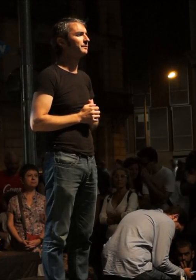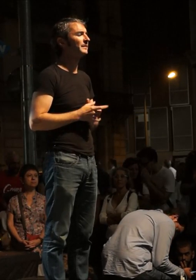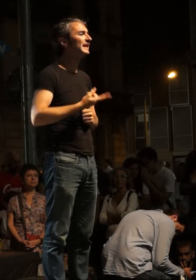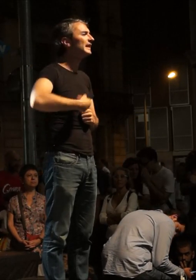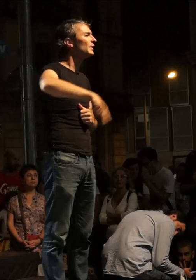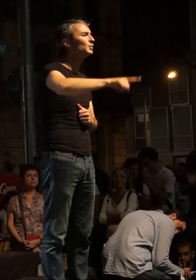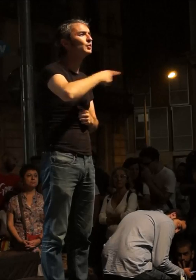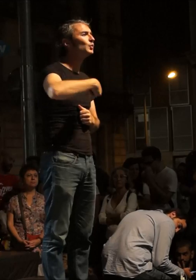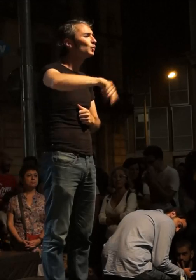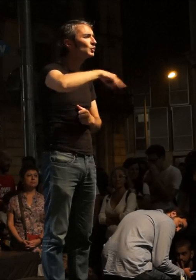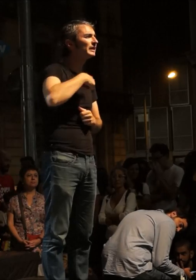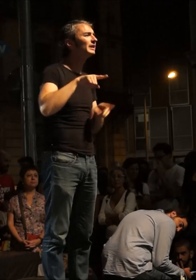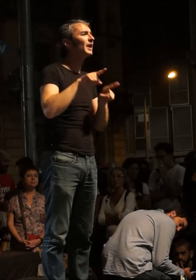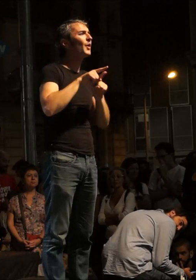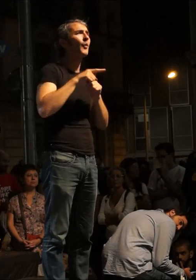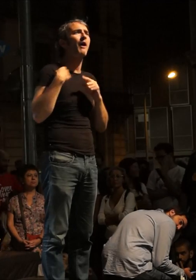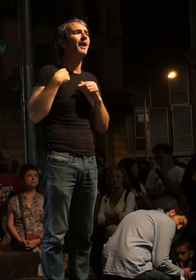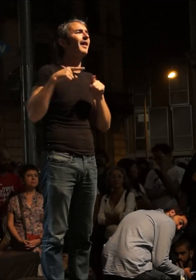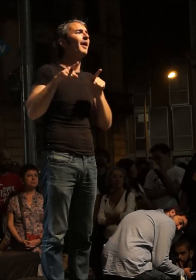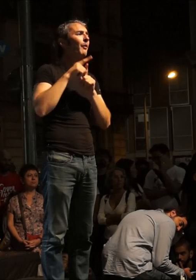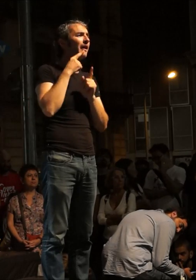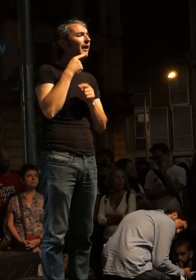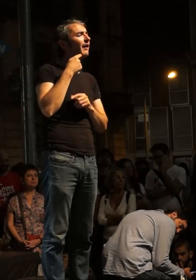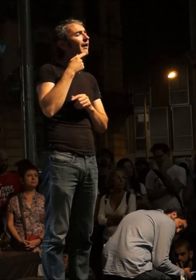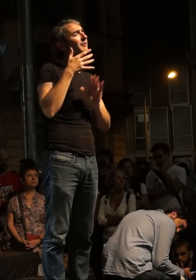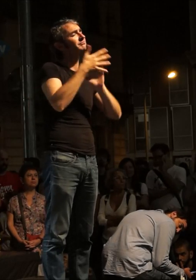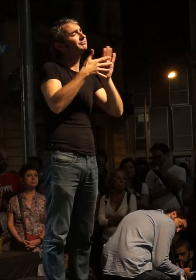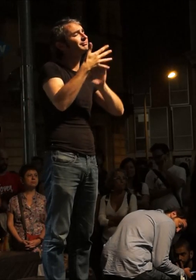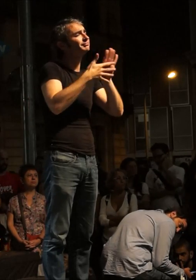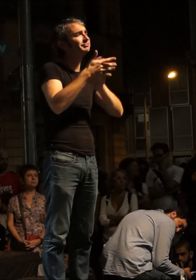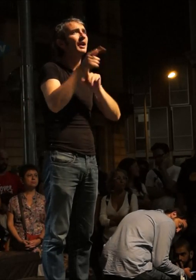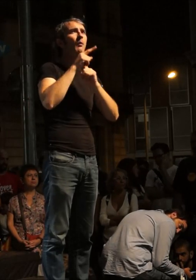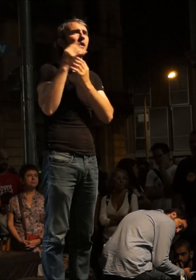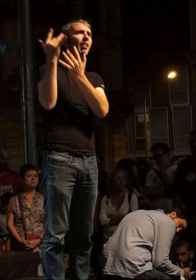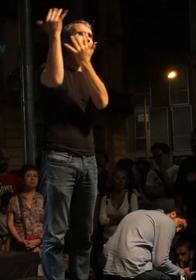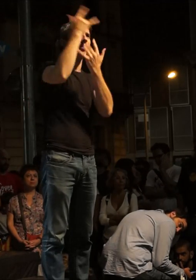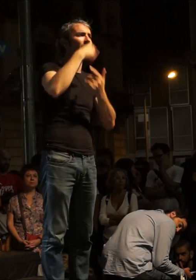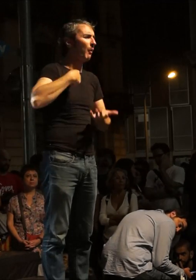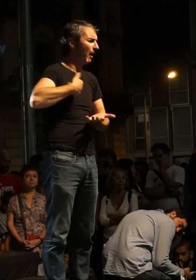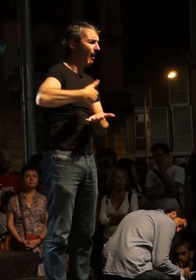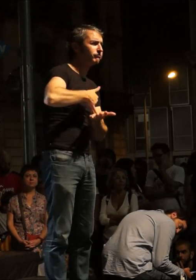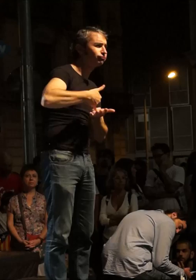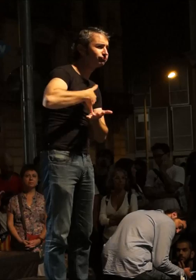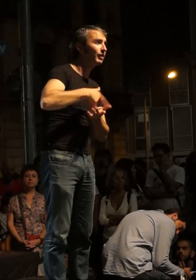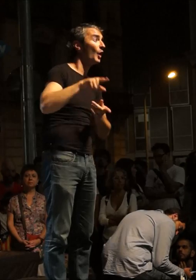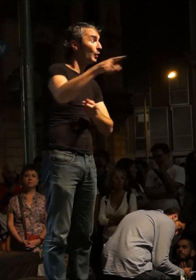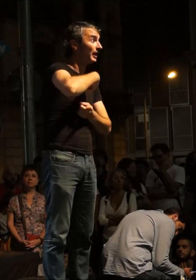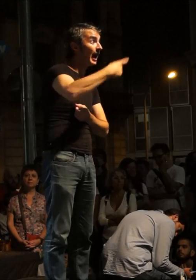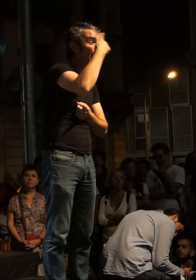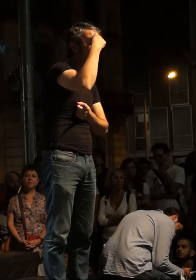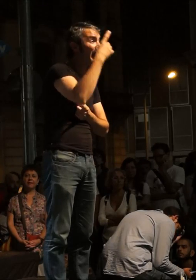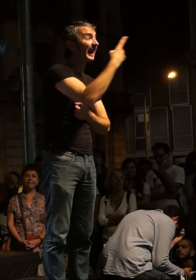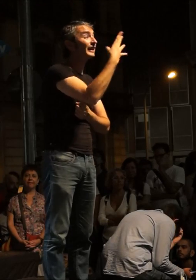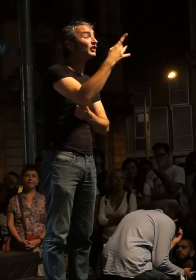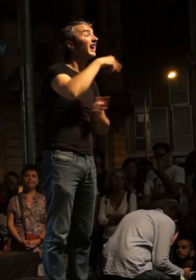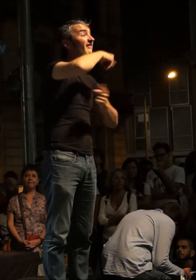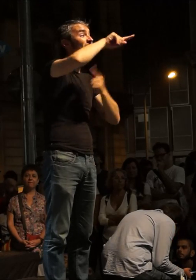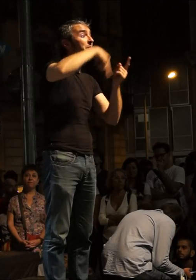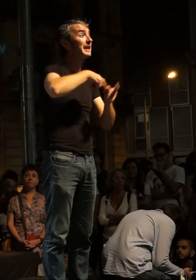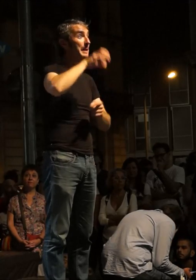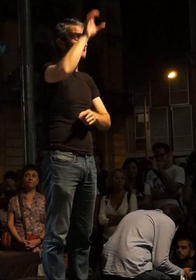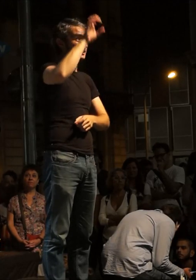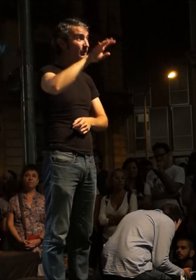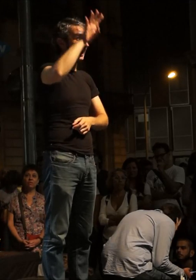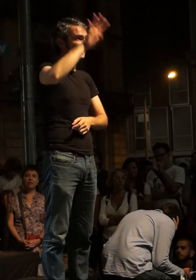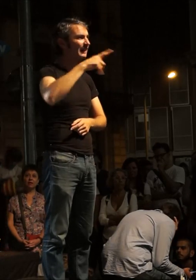hem de situar rebaixant discurs perquè quan ens vulguin fer tronto llarg els haurem de recordar que 14 famílies als països